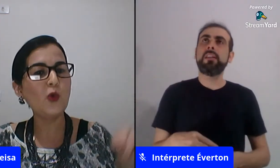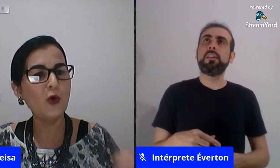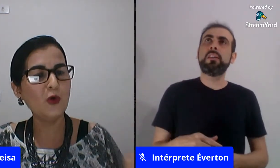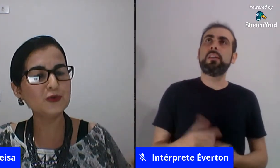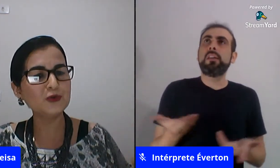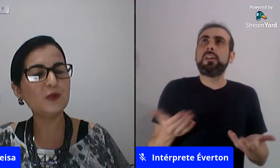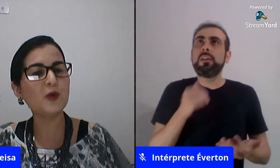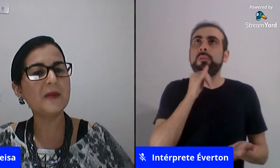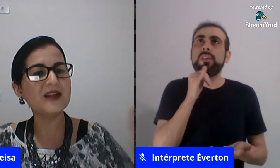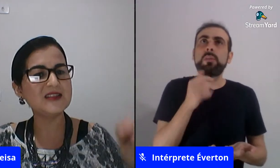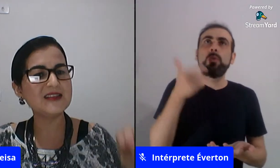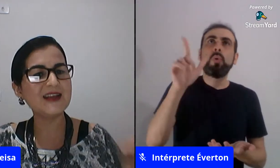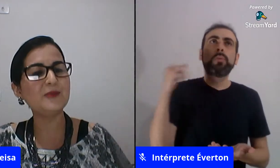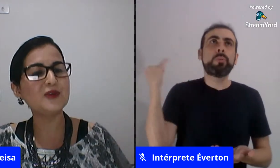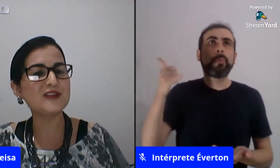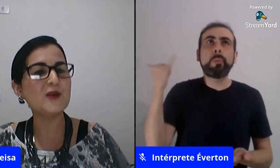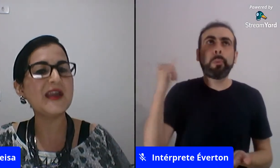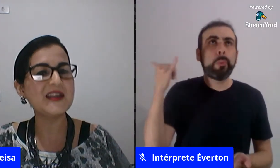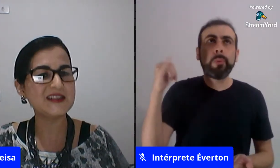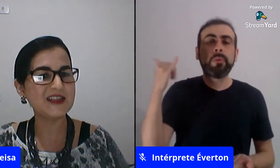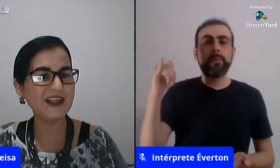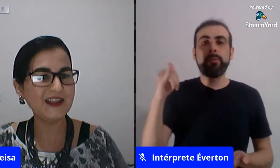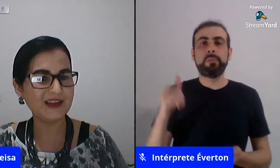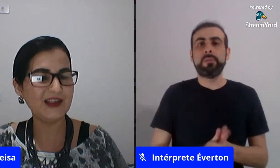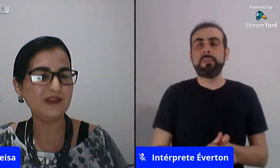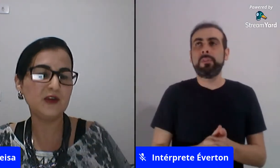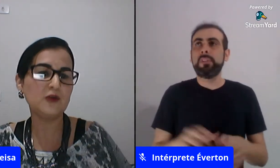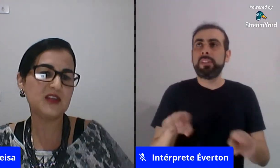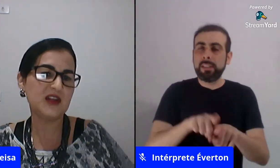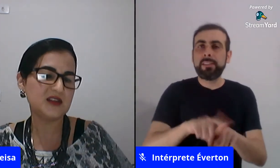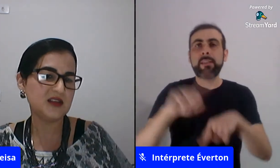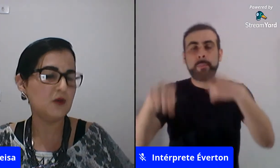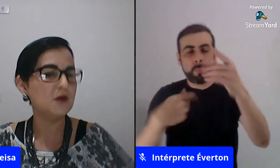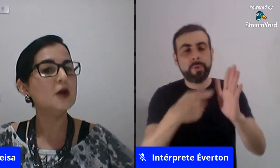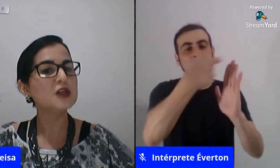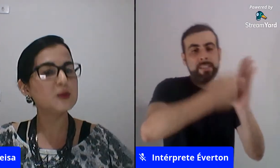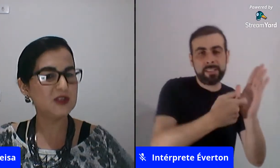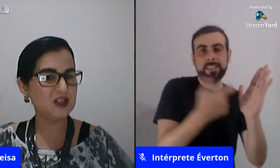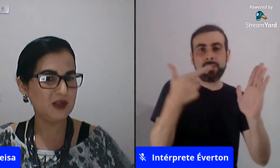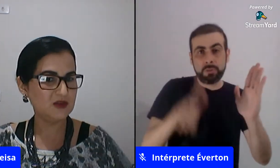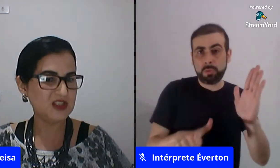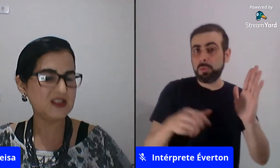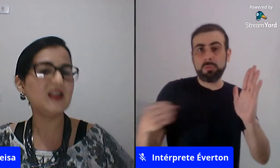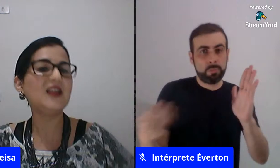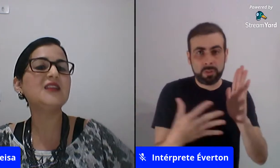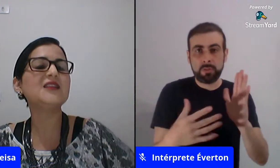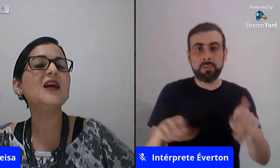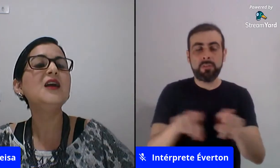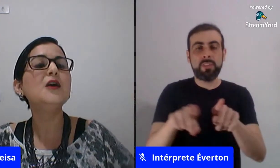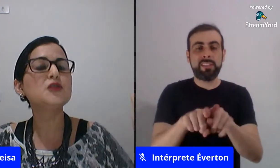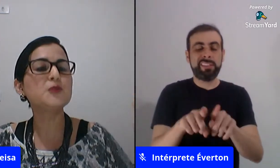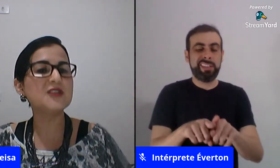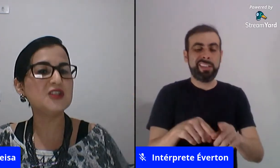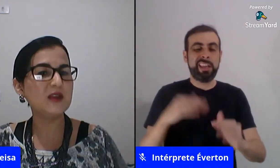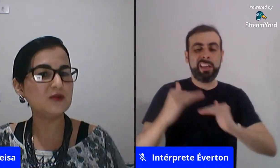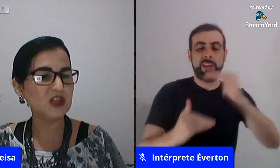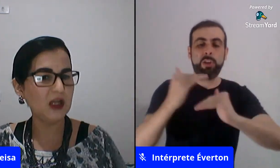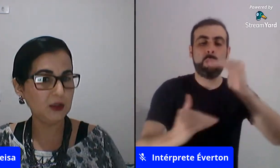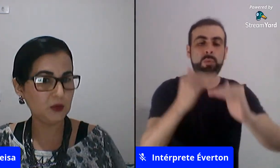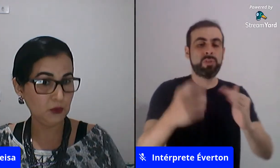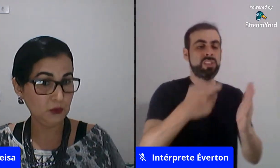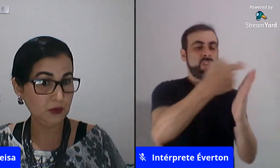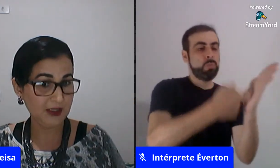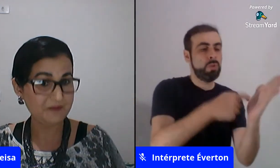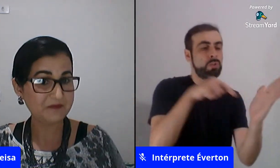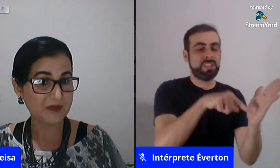partir de um conto problematizar e depois fazer uma reescrita levando em consideração os procedimentos de escrita os procedimentos